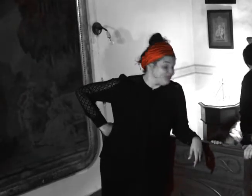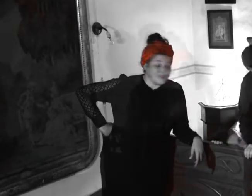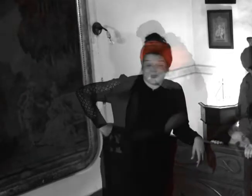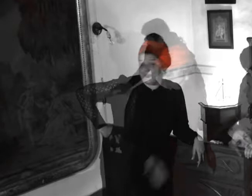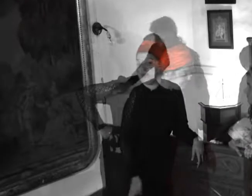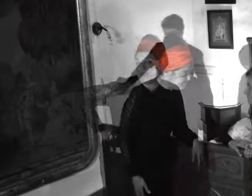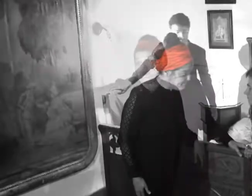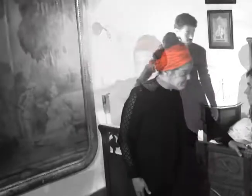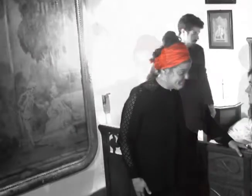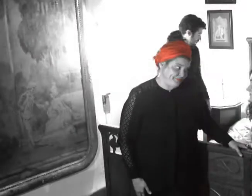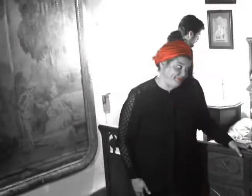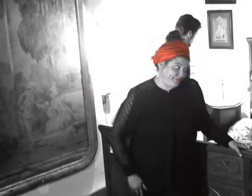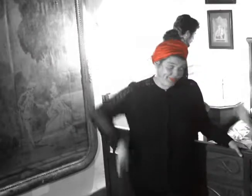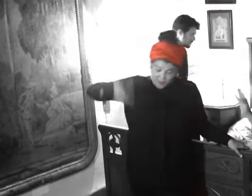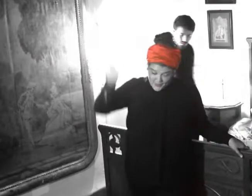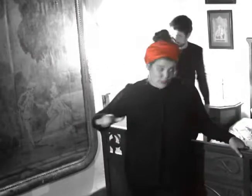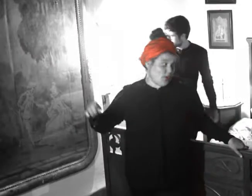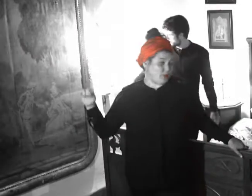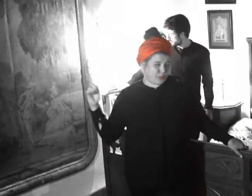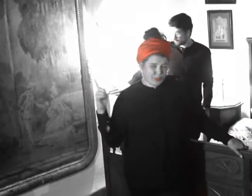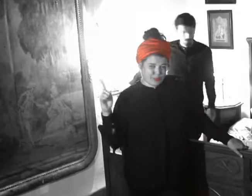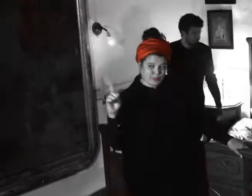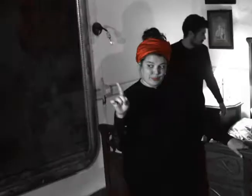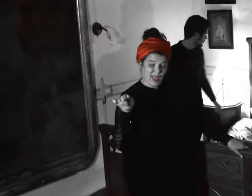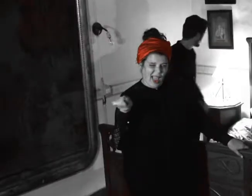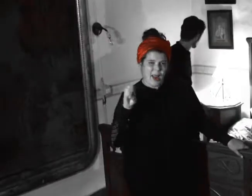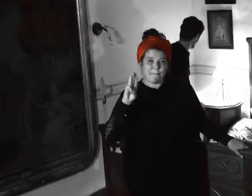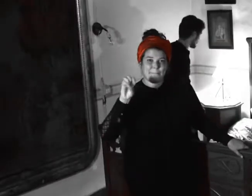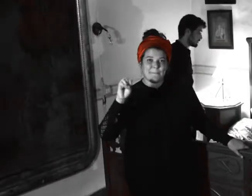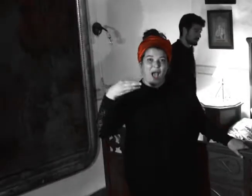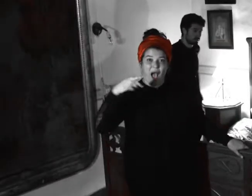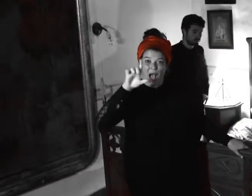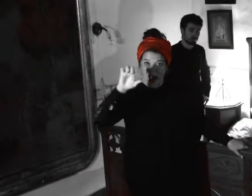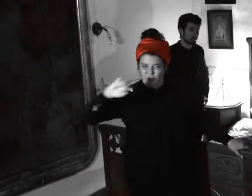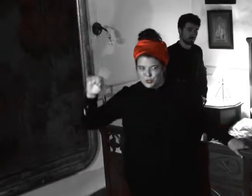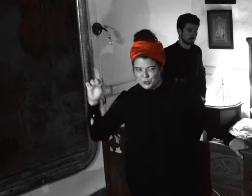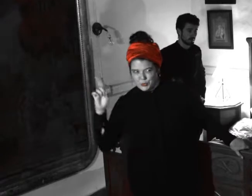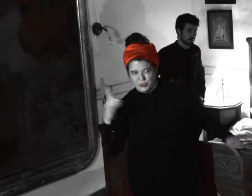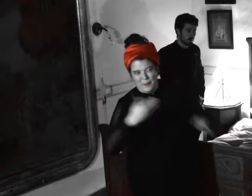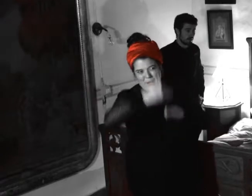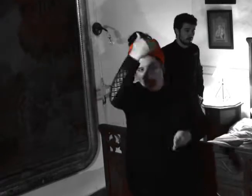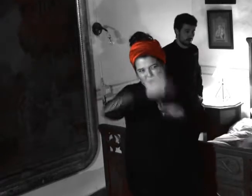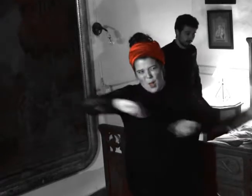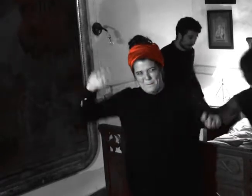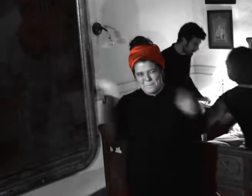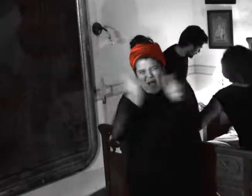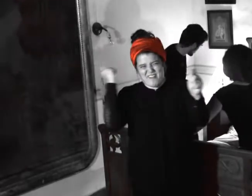Pablito clavón, clavito Clavado ahí en la pared Tú